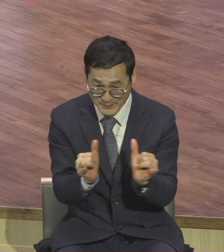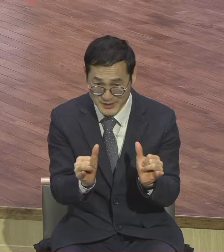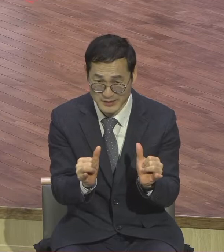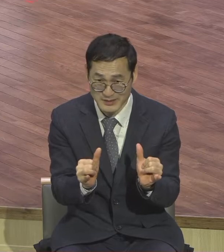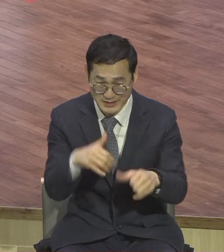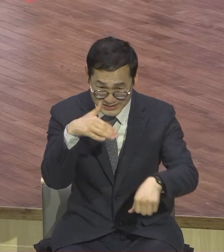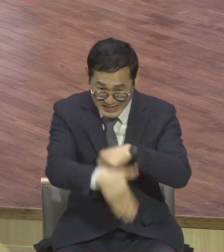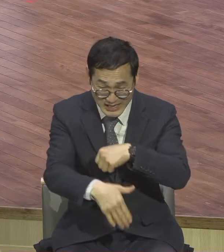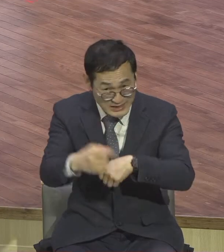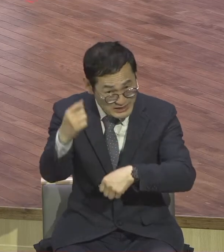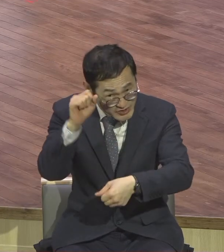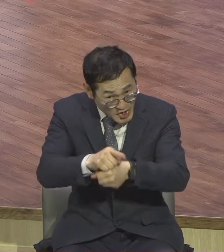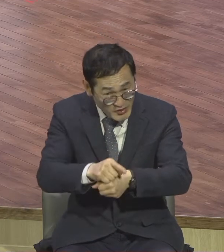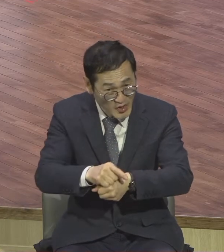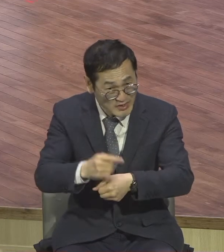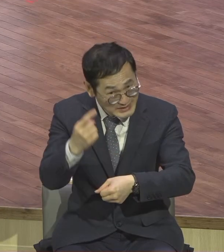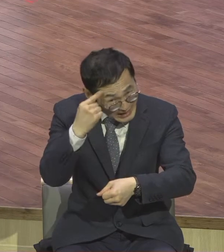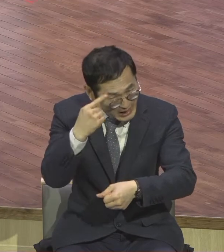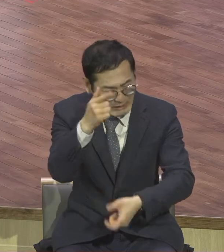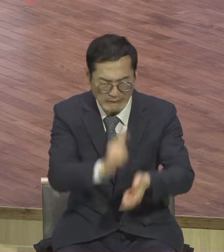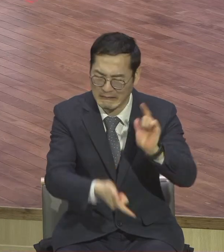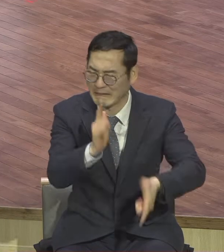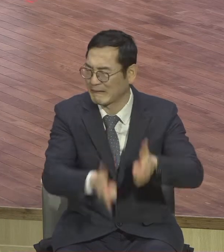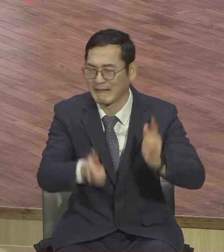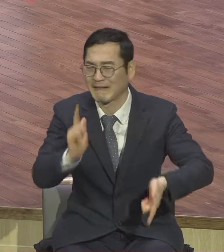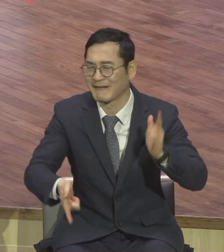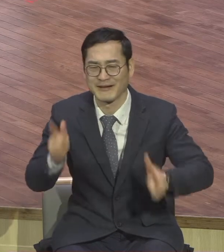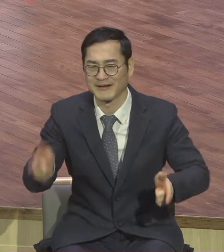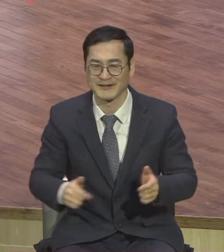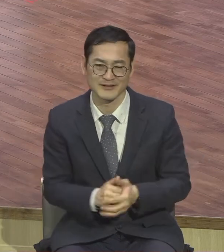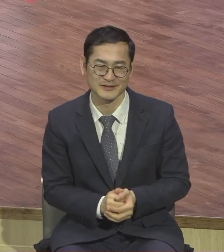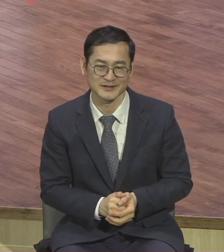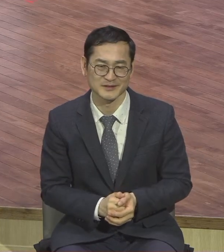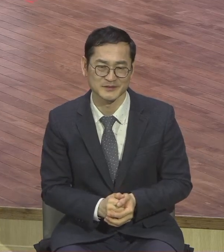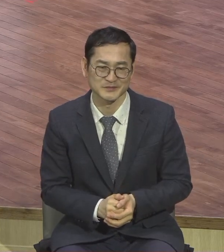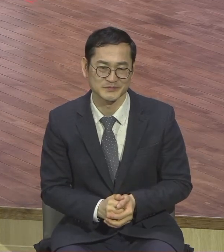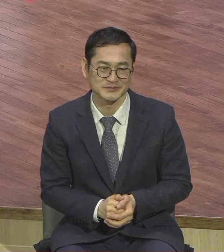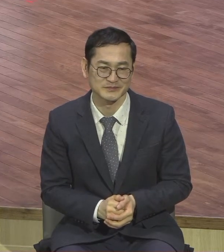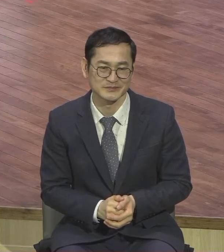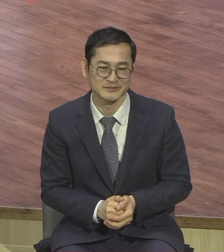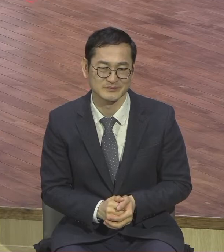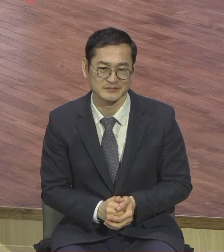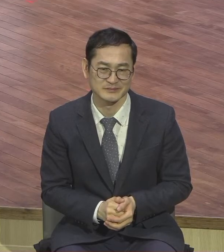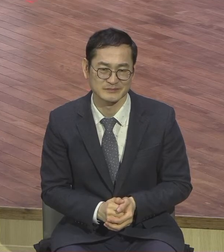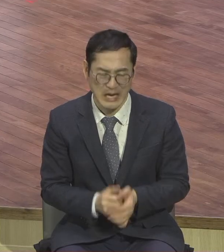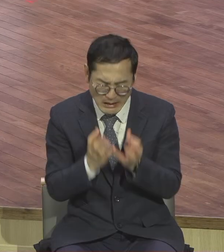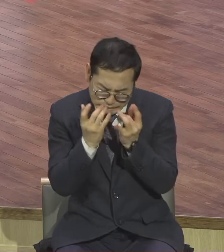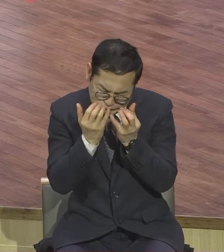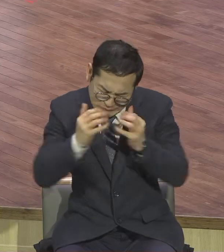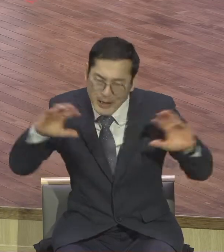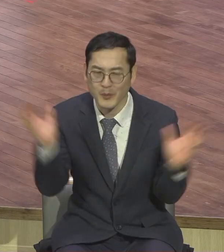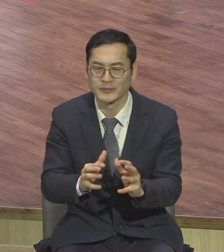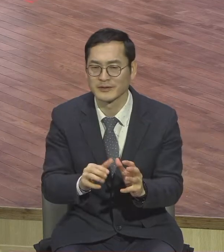모여있어요 공동체 치고 이렇게 다양한 공동체는 지구촌에 없습니다 교회만 있어요